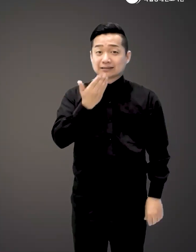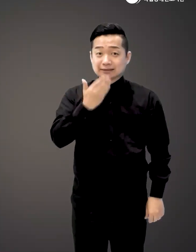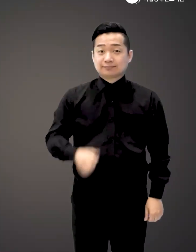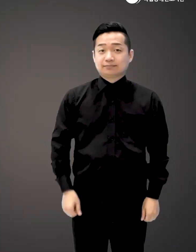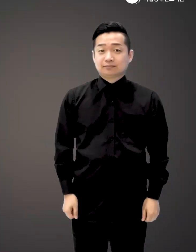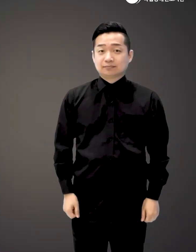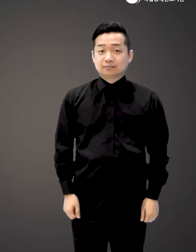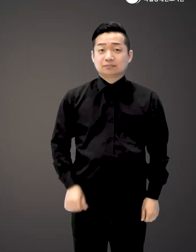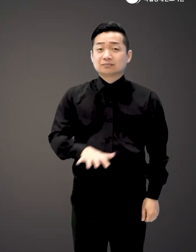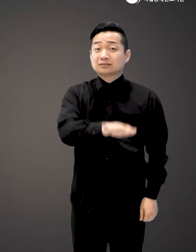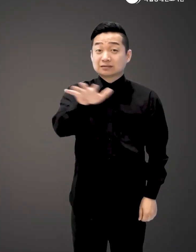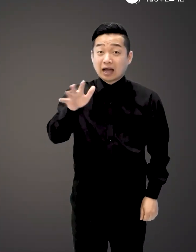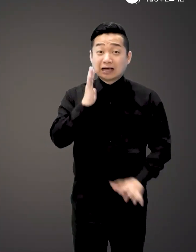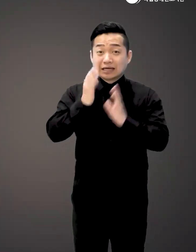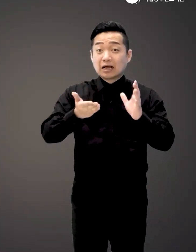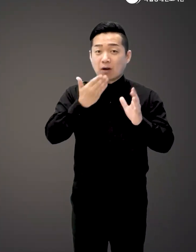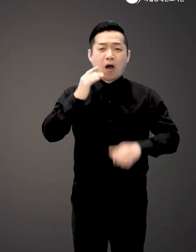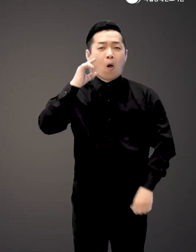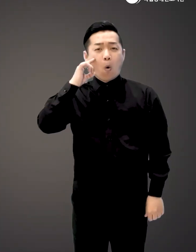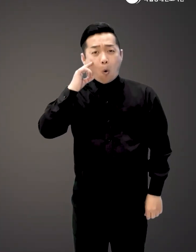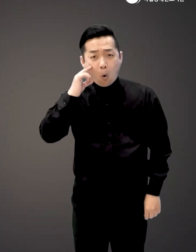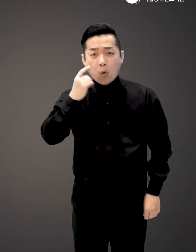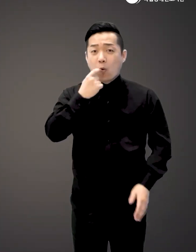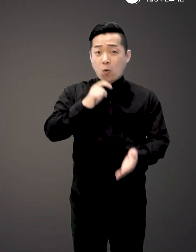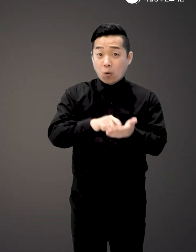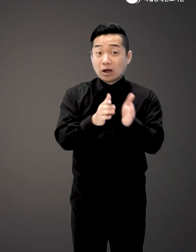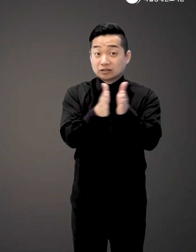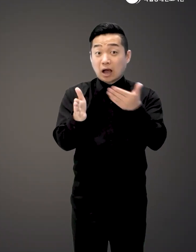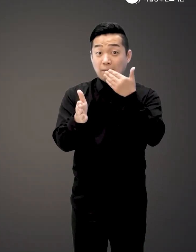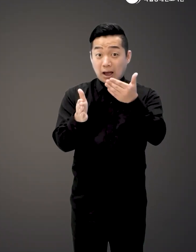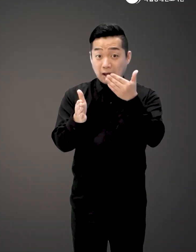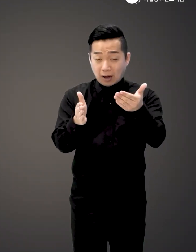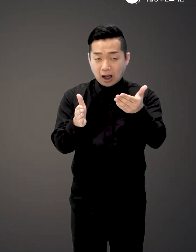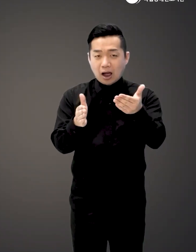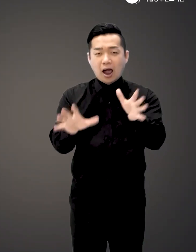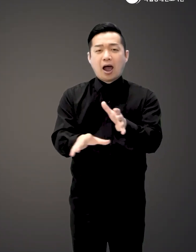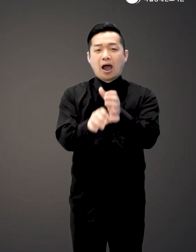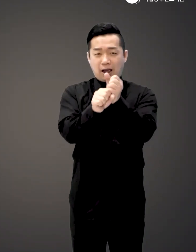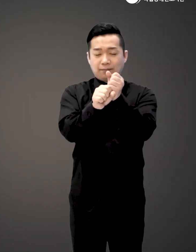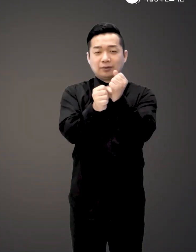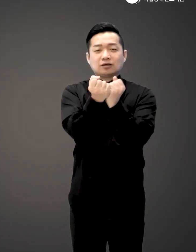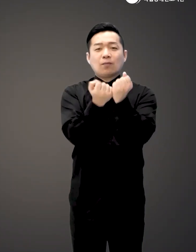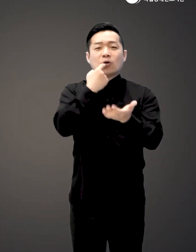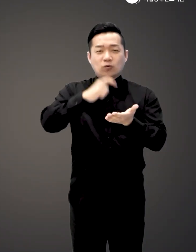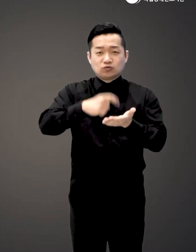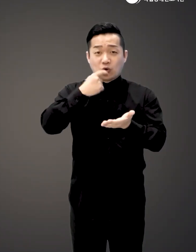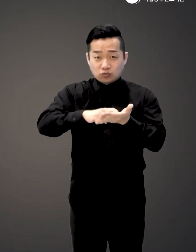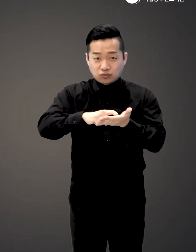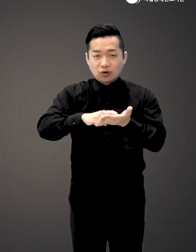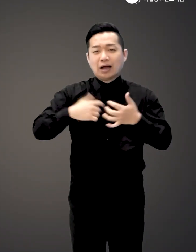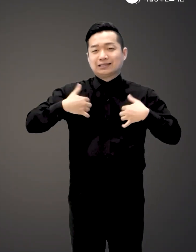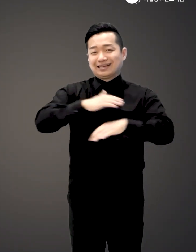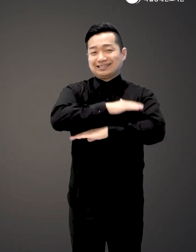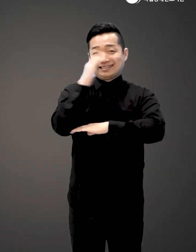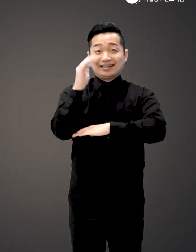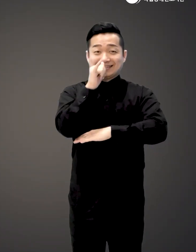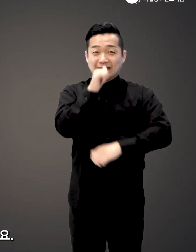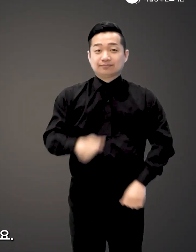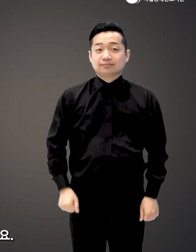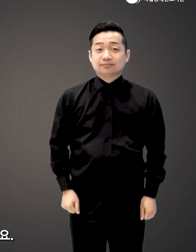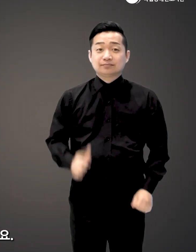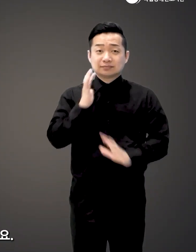누구나 이 채식의 흥미를 갖고 쉽게 시작할 수 있도록 아주 쉬운 언어와 흥미로운 이야기들을 소개합니다